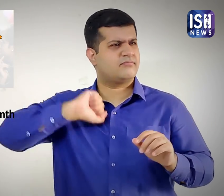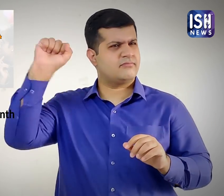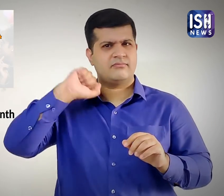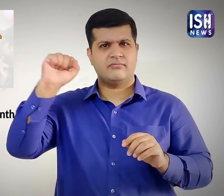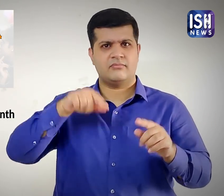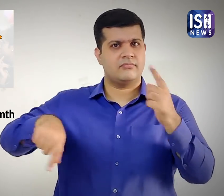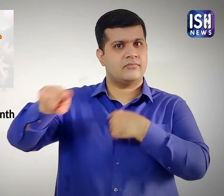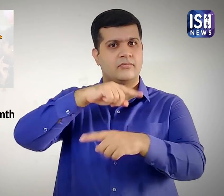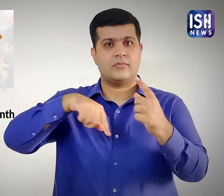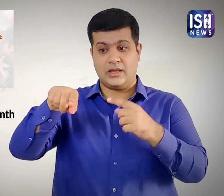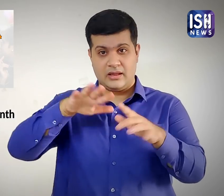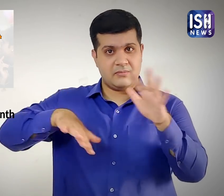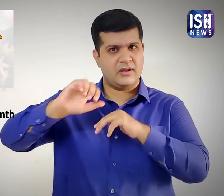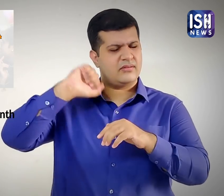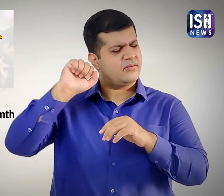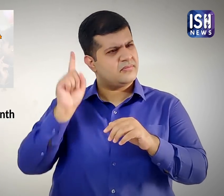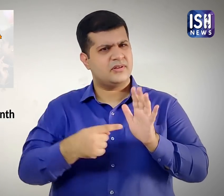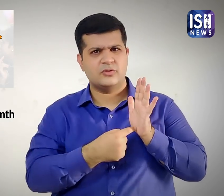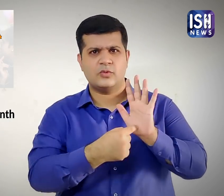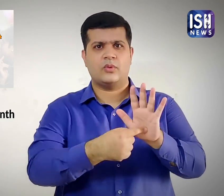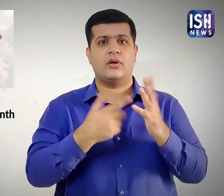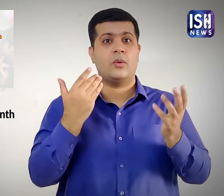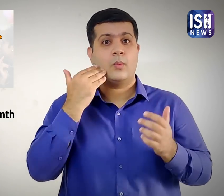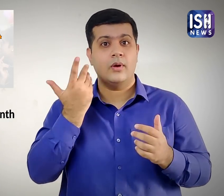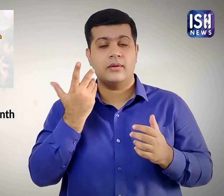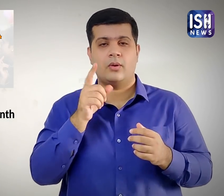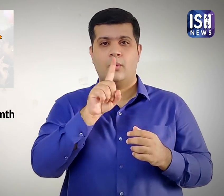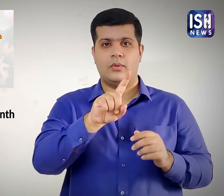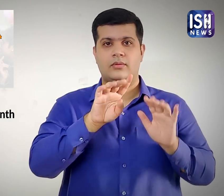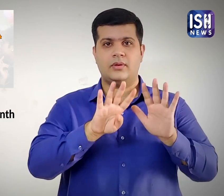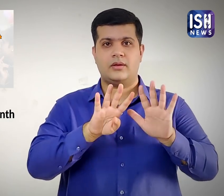11 अगस्त 1992 को दिली के सेंट्रल पार्क में कनौट प्लेस